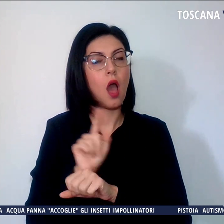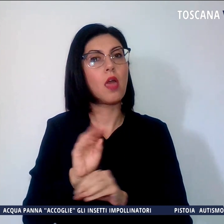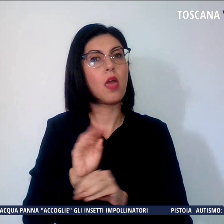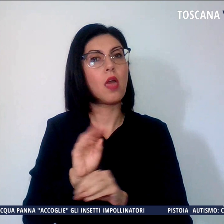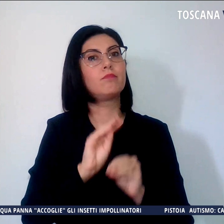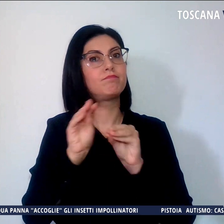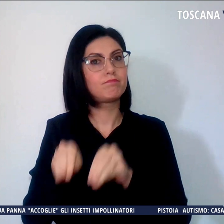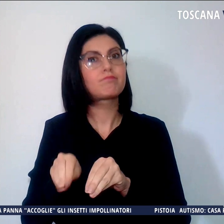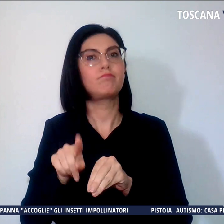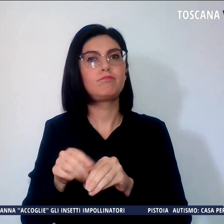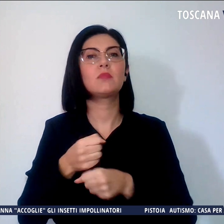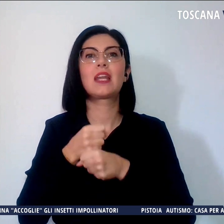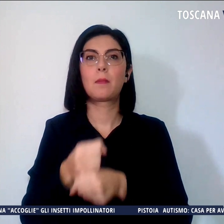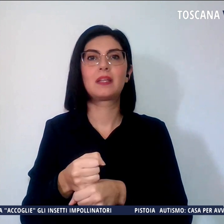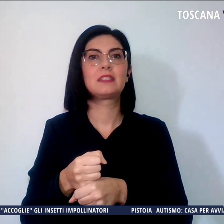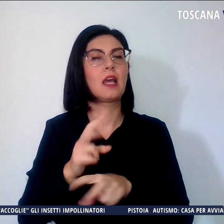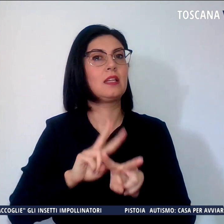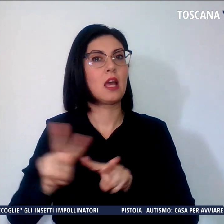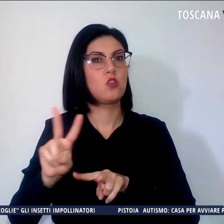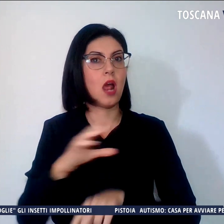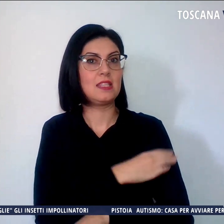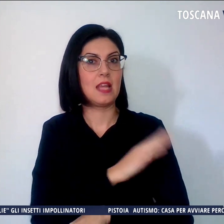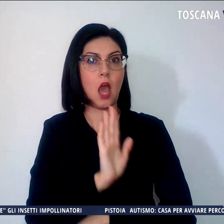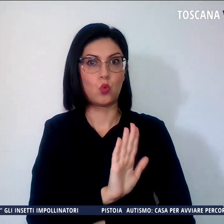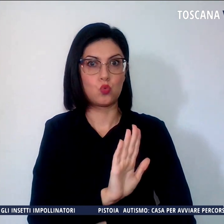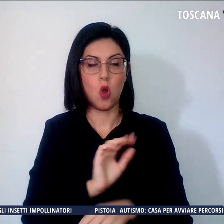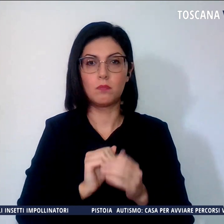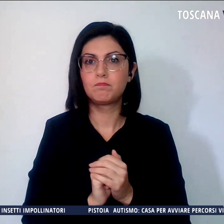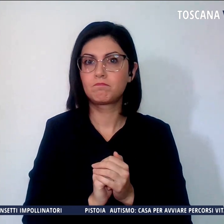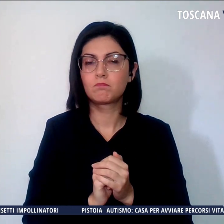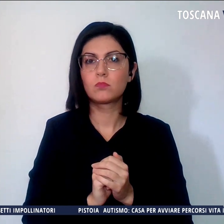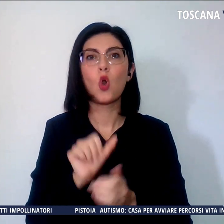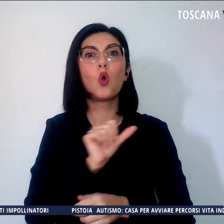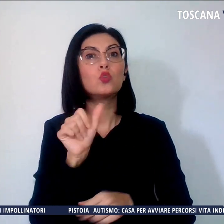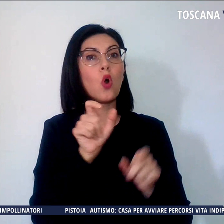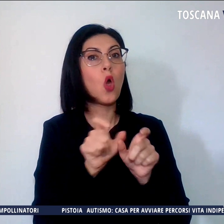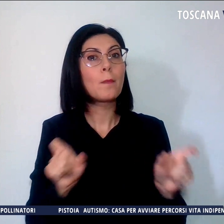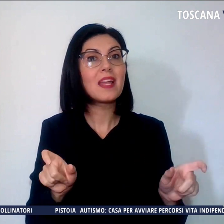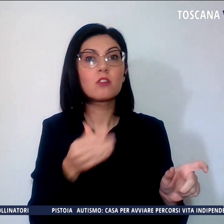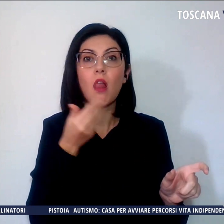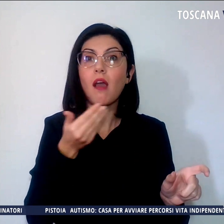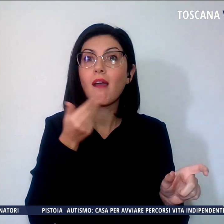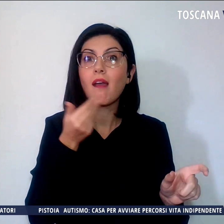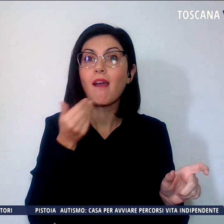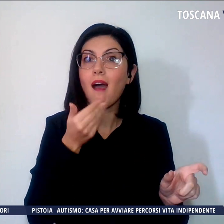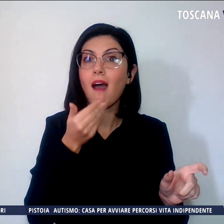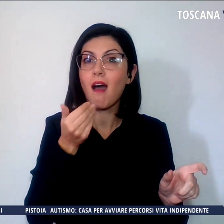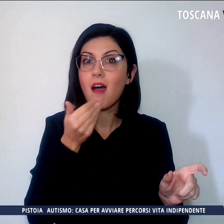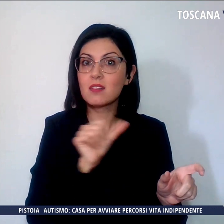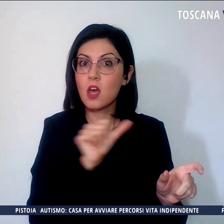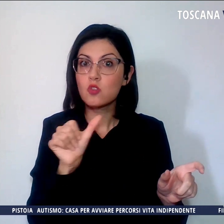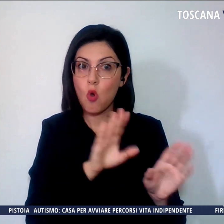nazionali del sindacato. Non è solo la carenza di organico a finire nel mirino del